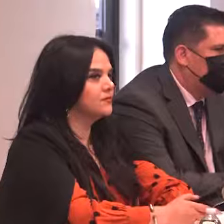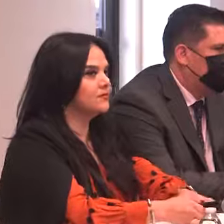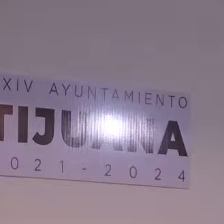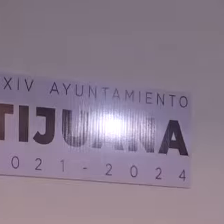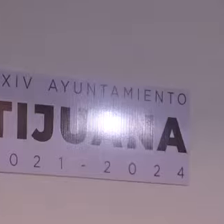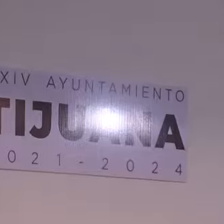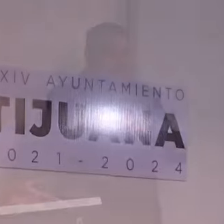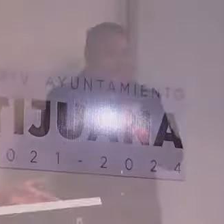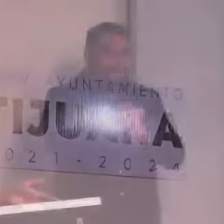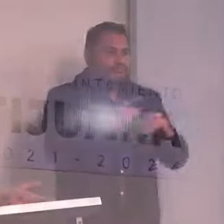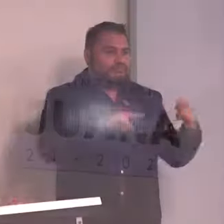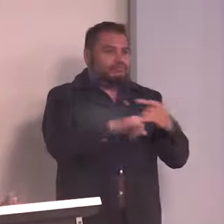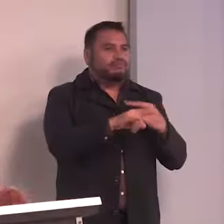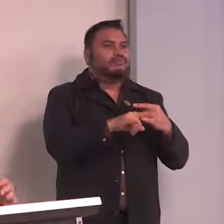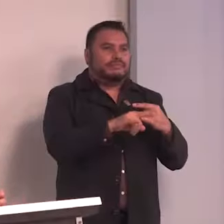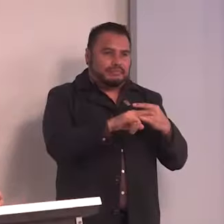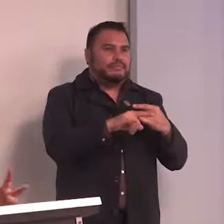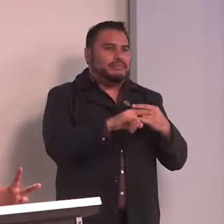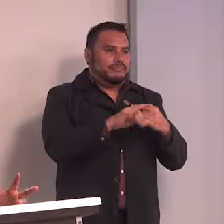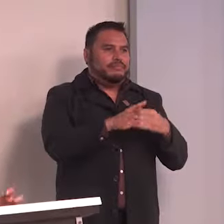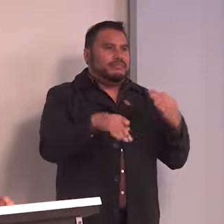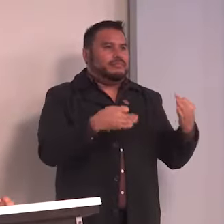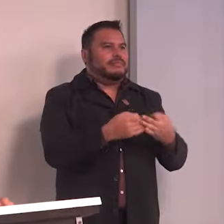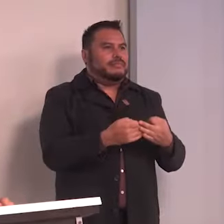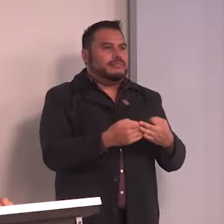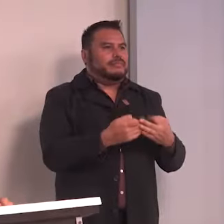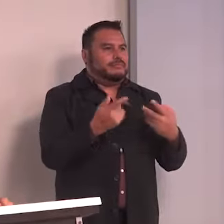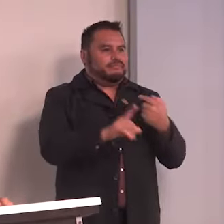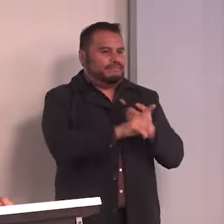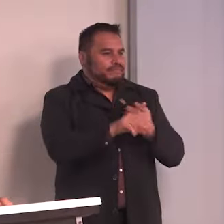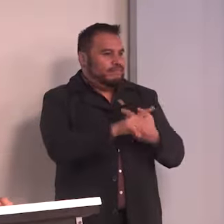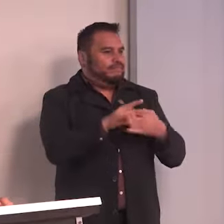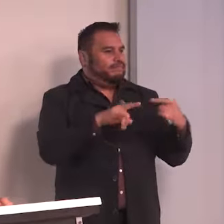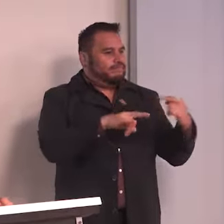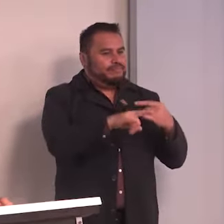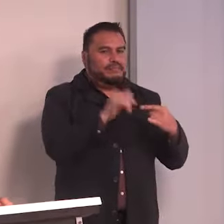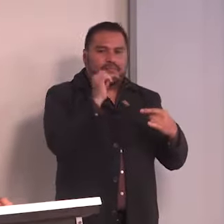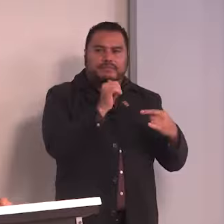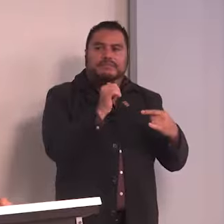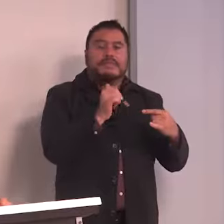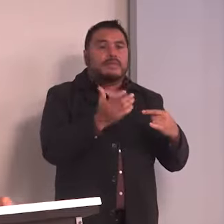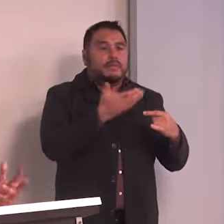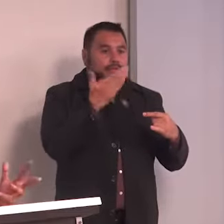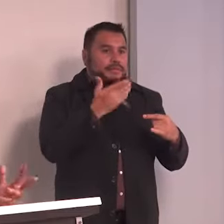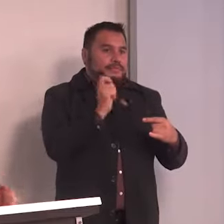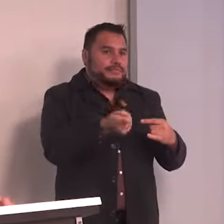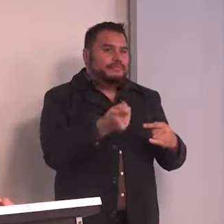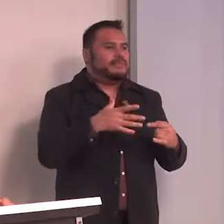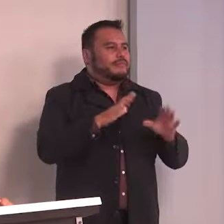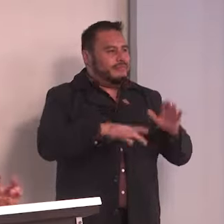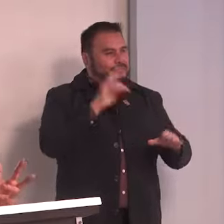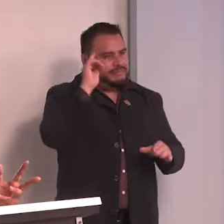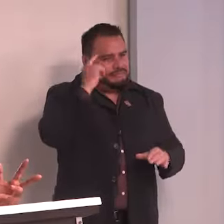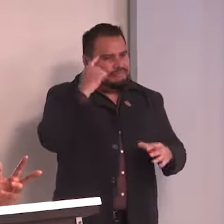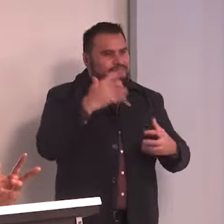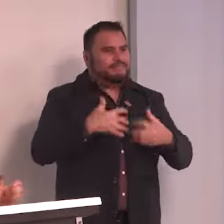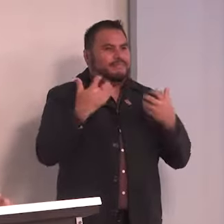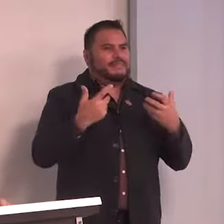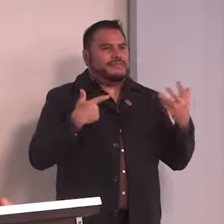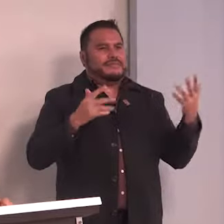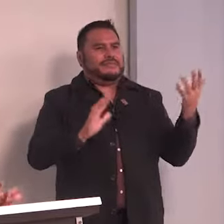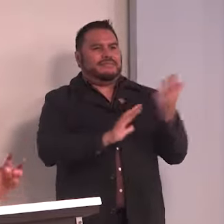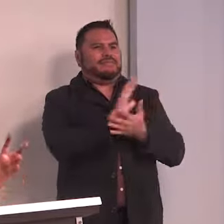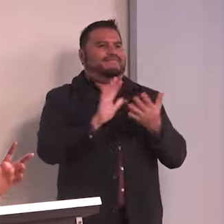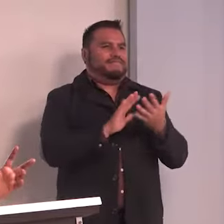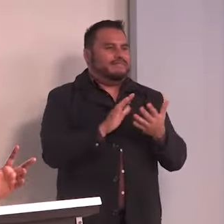inclemencias del tráfico. Lo que genera el tráfico, primeramente, nos genera enojo, nos genera confusión,